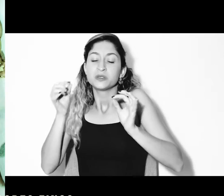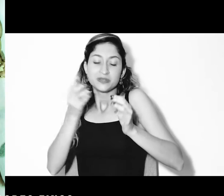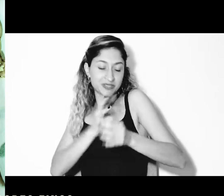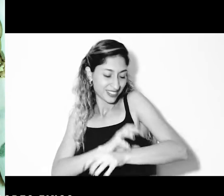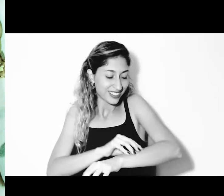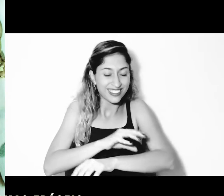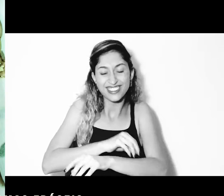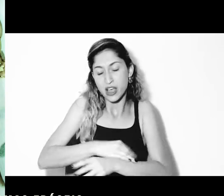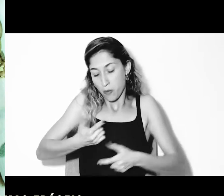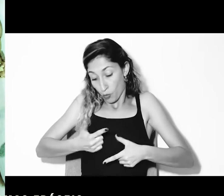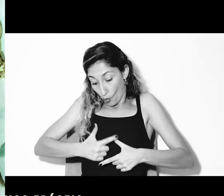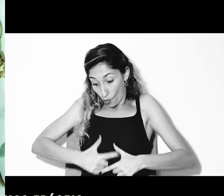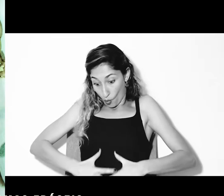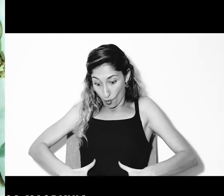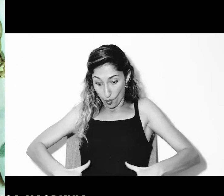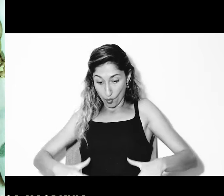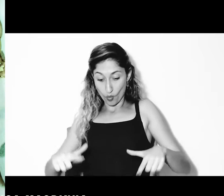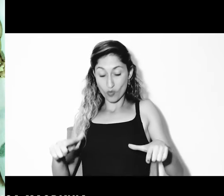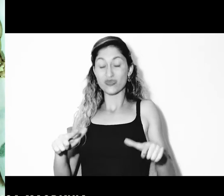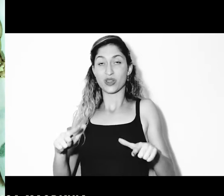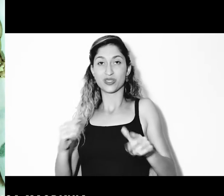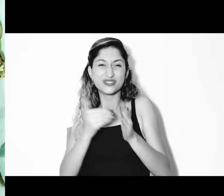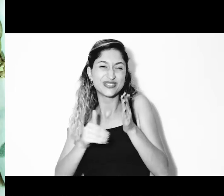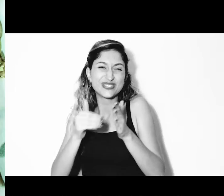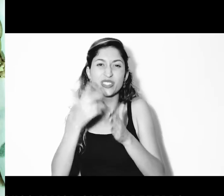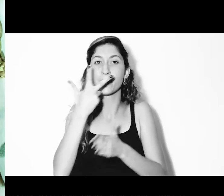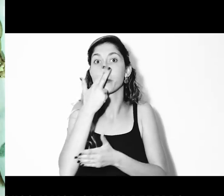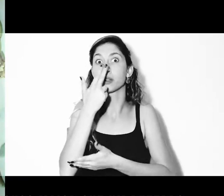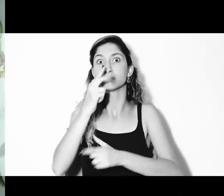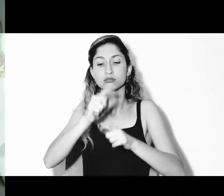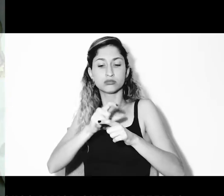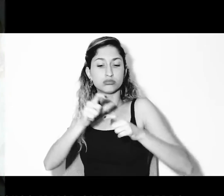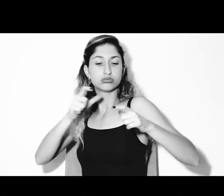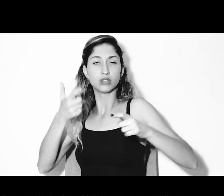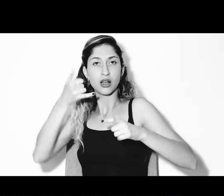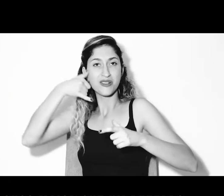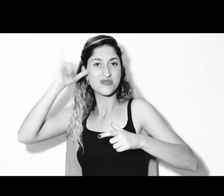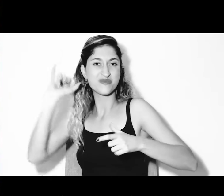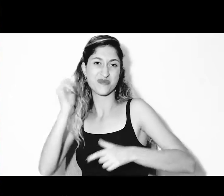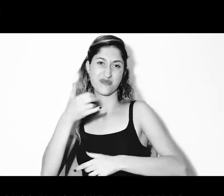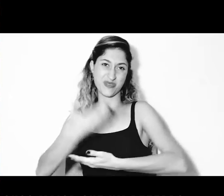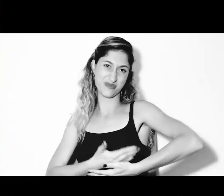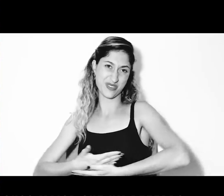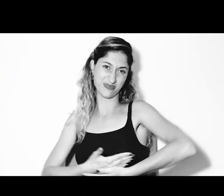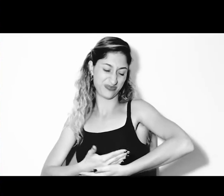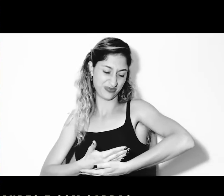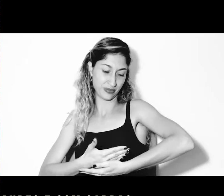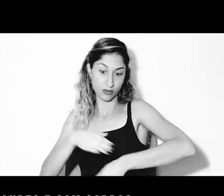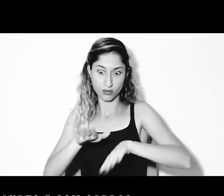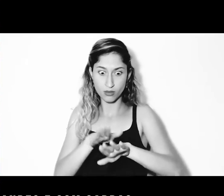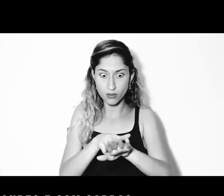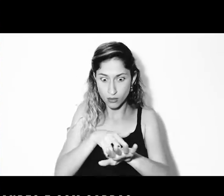finos, escamas frágeis, barriga magrinha. O conjunto todo é pouco maior que um bezerro.